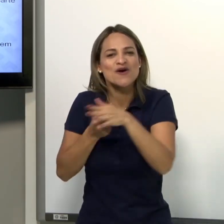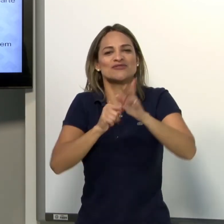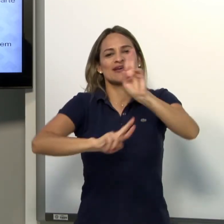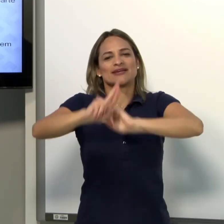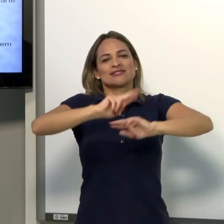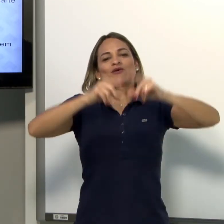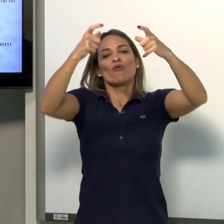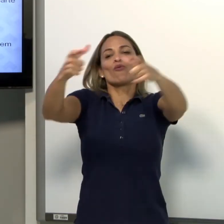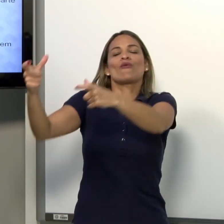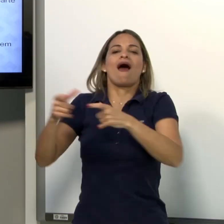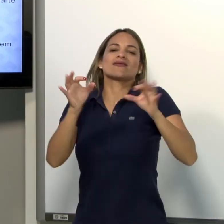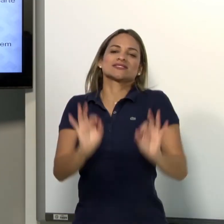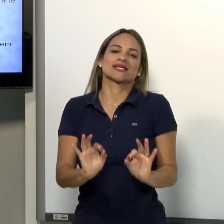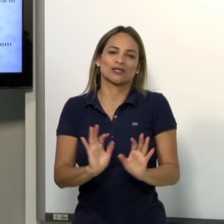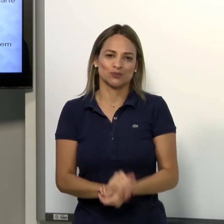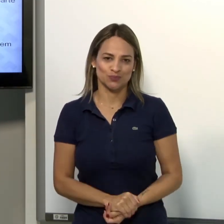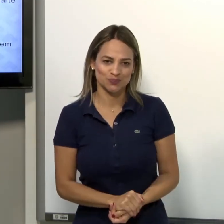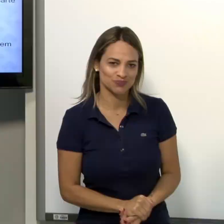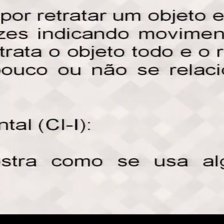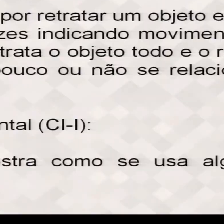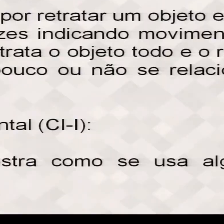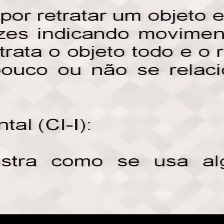objetos também estão relacionados a outros objetos.